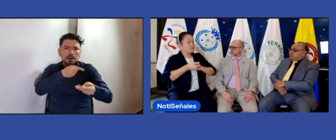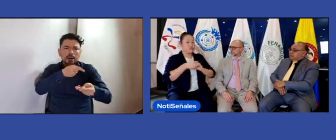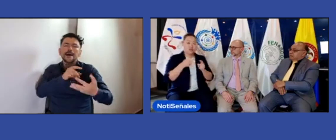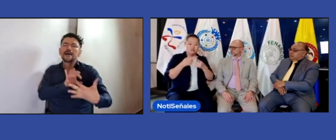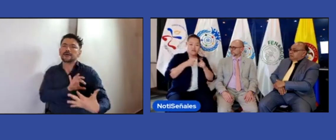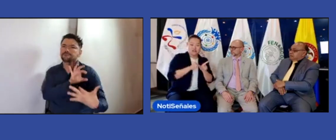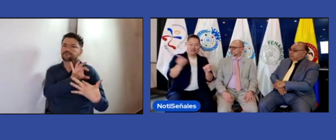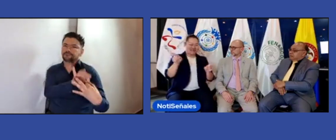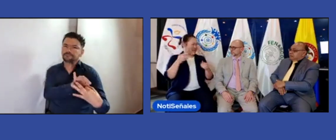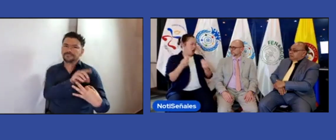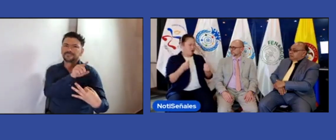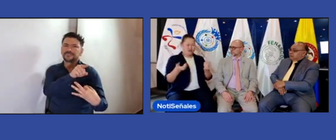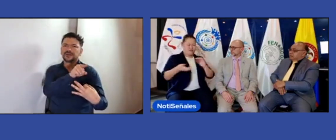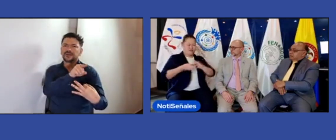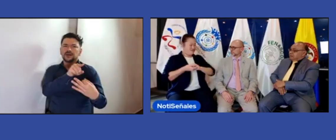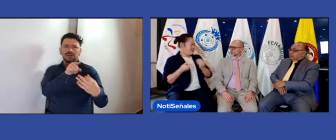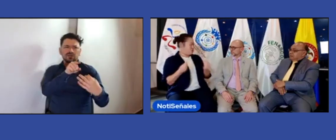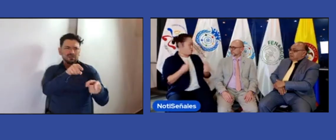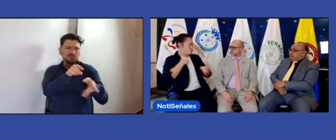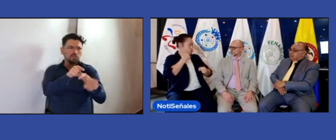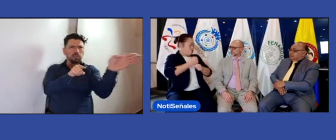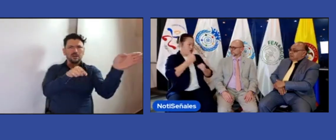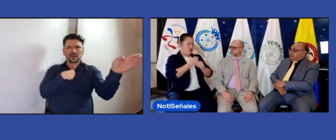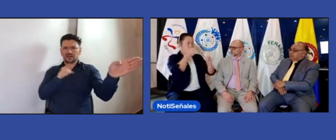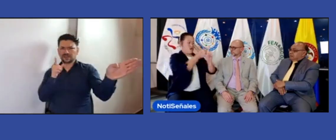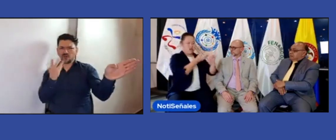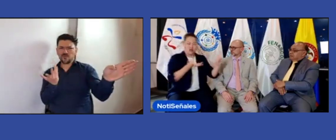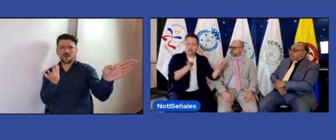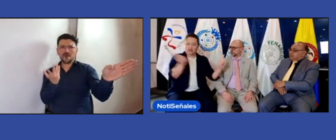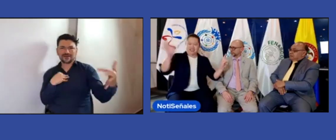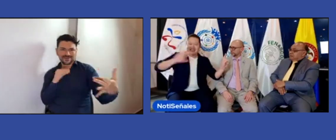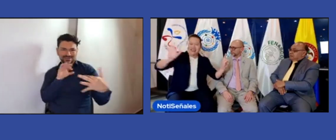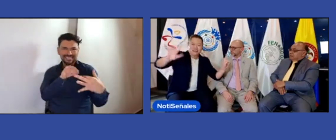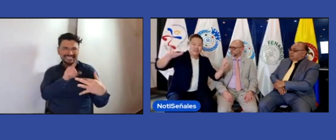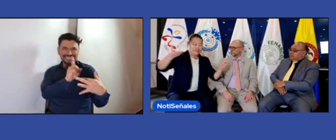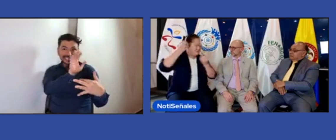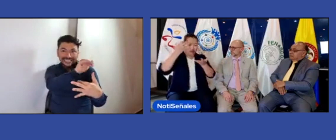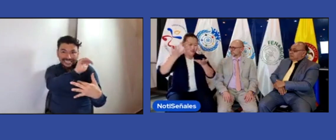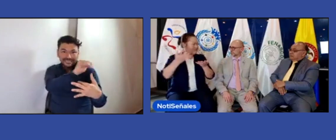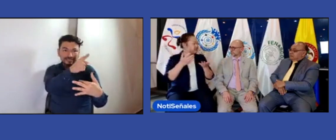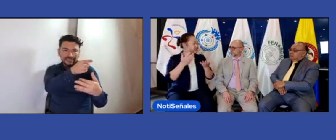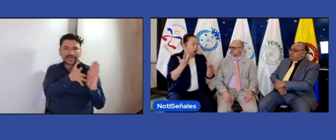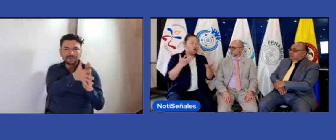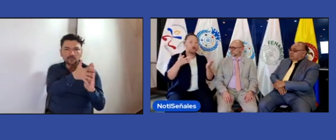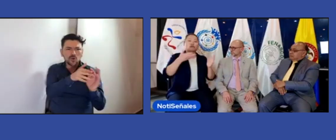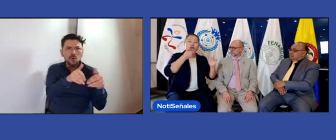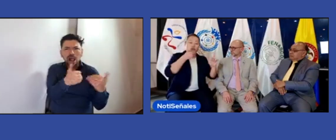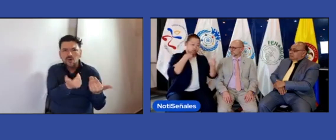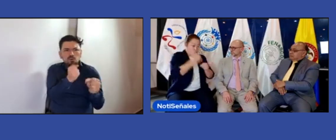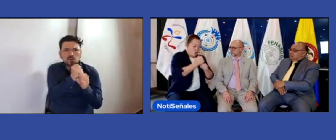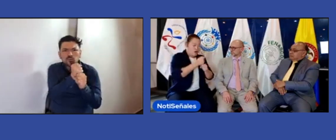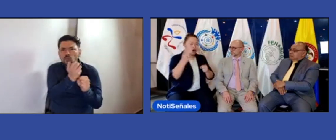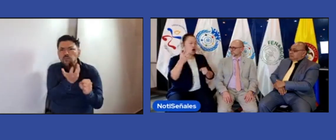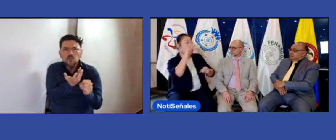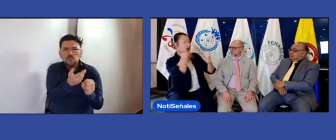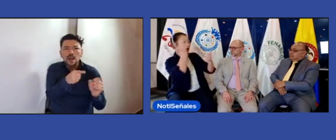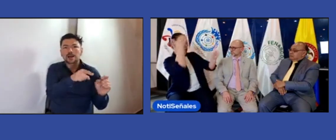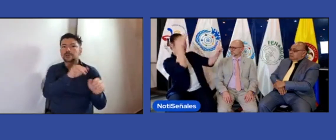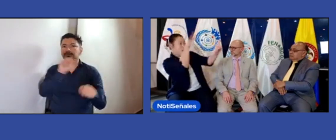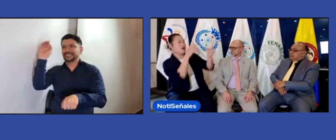Y buscamos que ellos estén asociados, pues, con la federación o la Asociación Nacional de Sordos de su